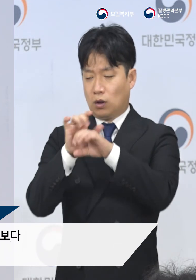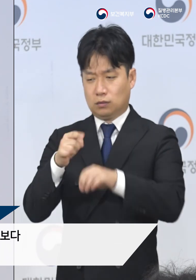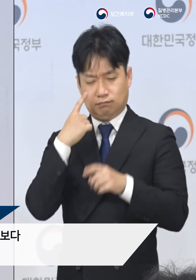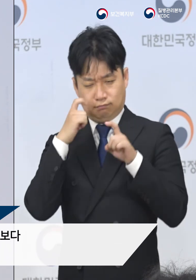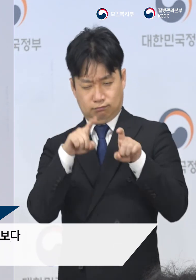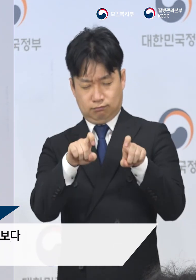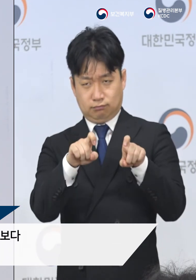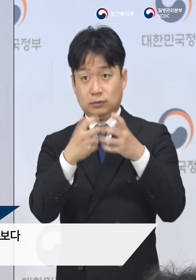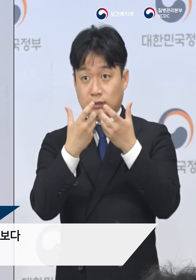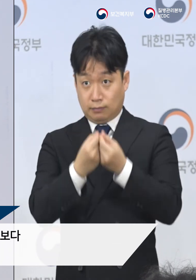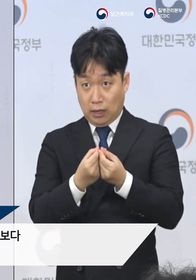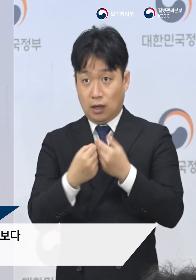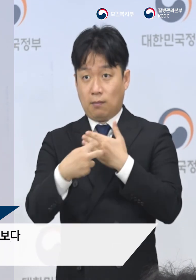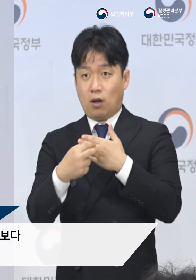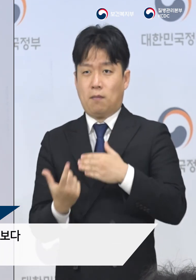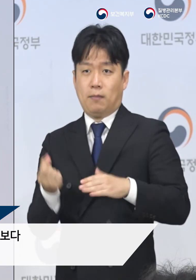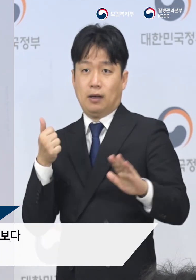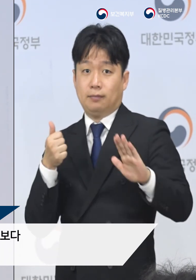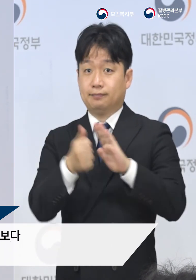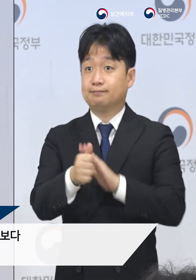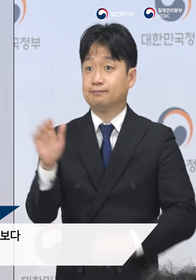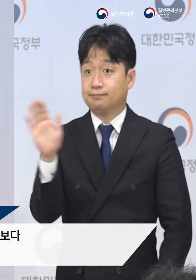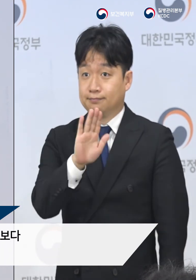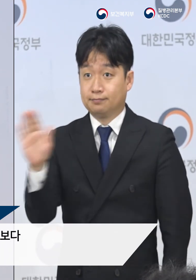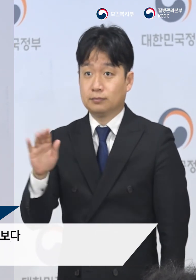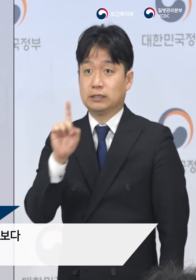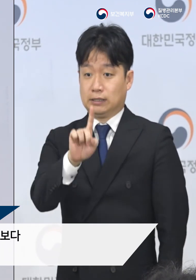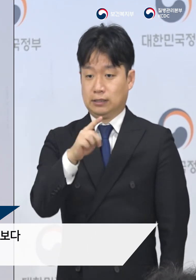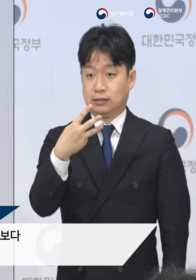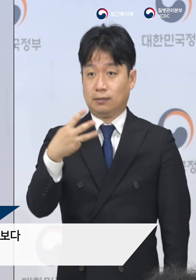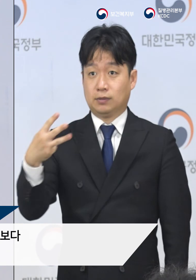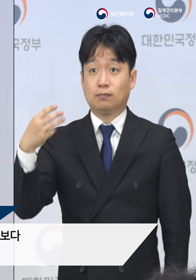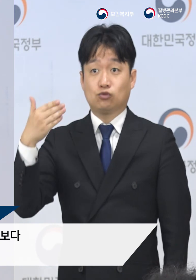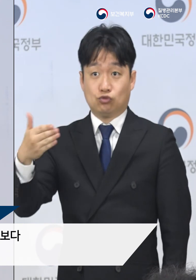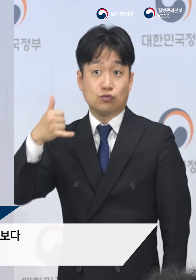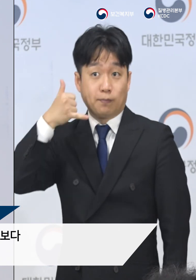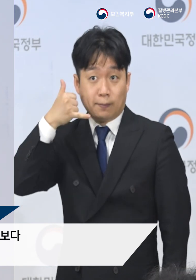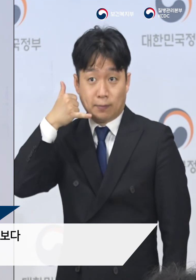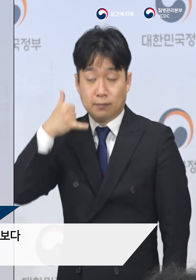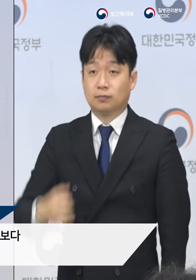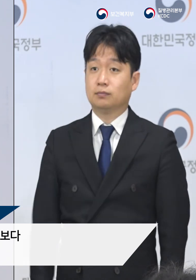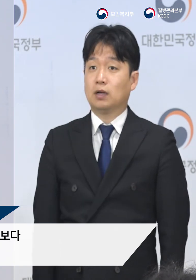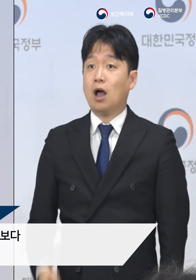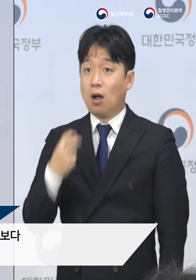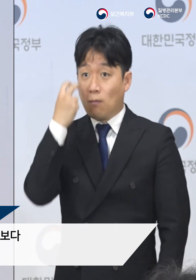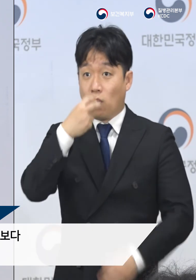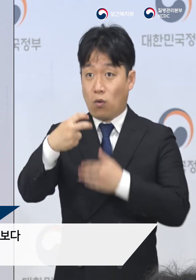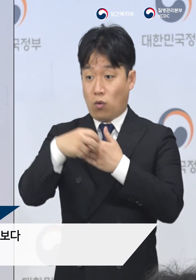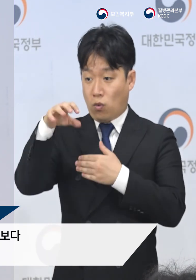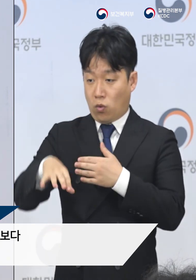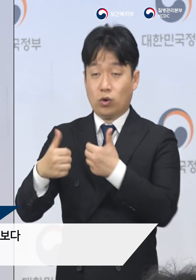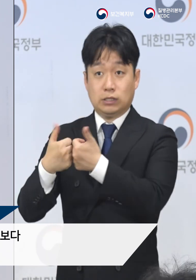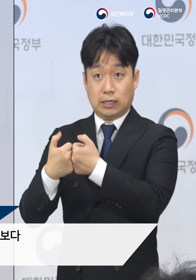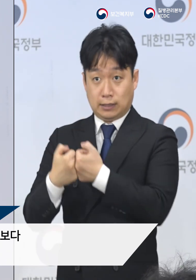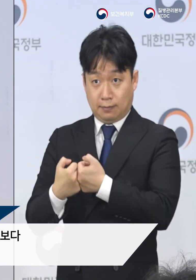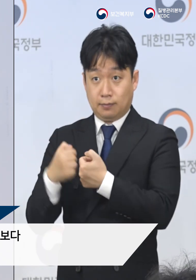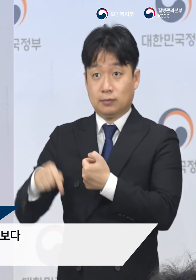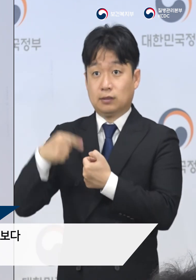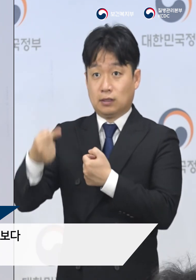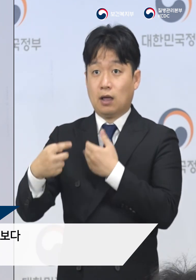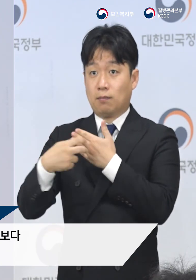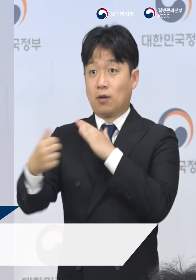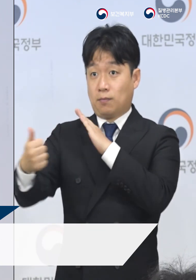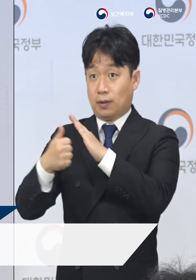코로나19가 의심이 되는 경우 병원을 바로 찾아가기보다 1339 콜센터나 보건소에 먼저 상담을 해